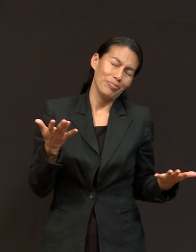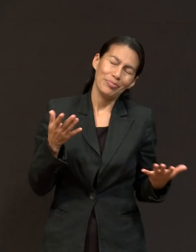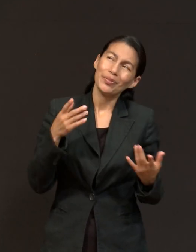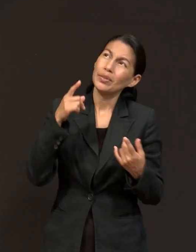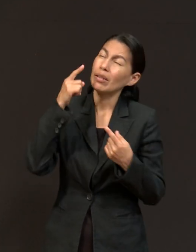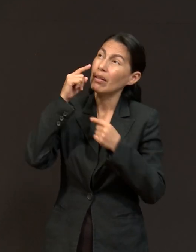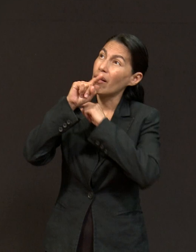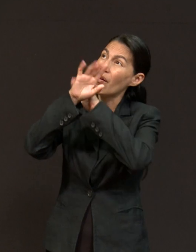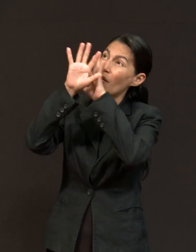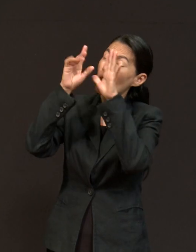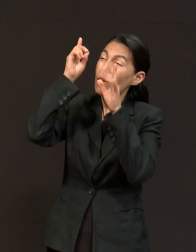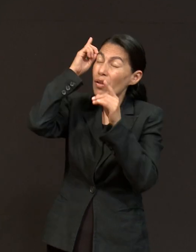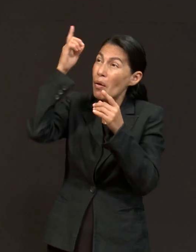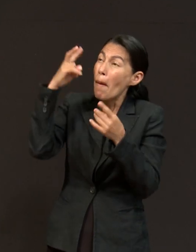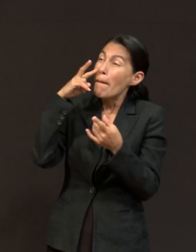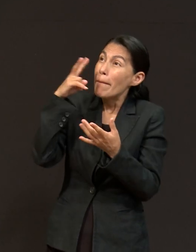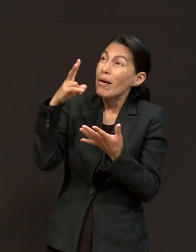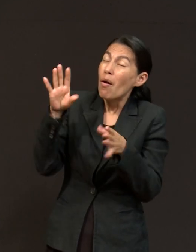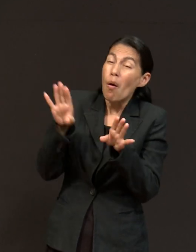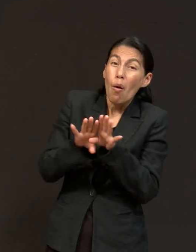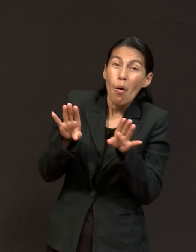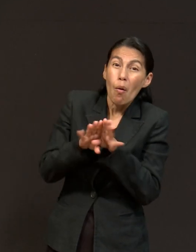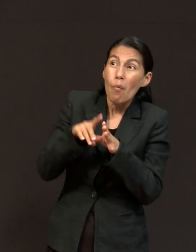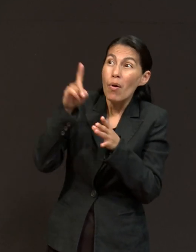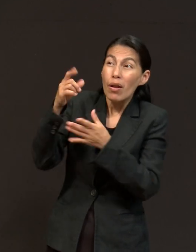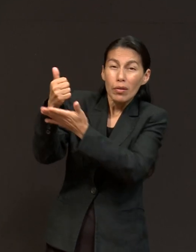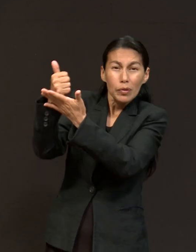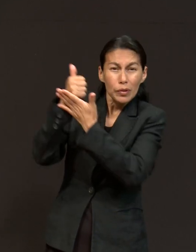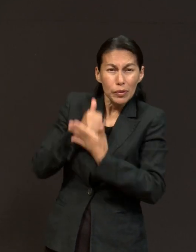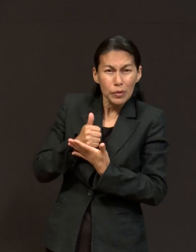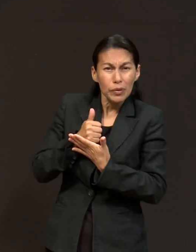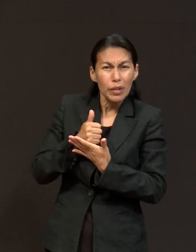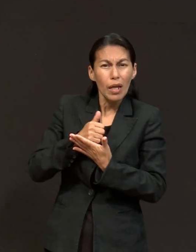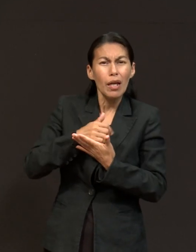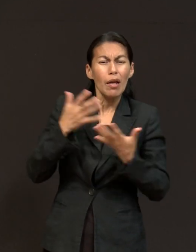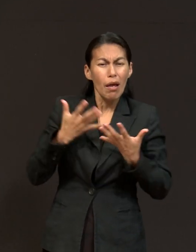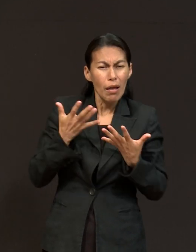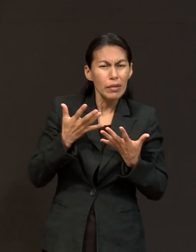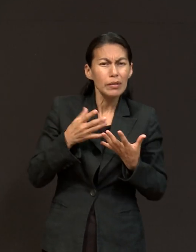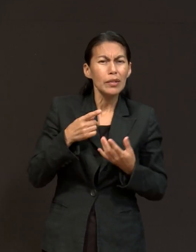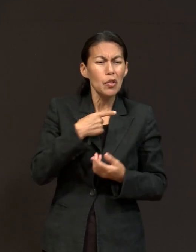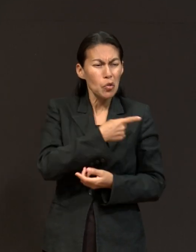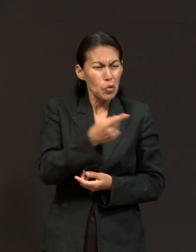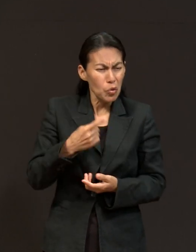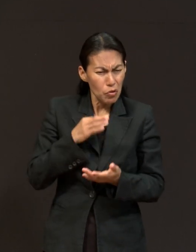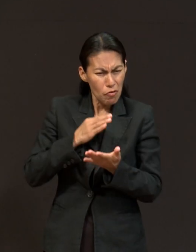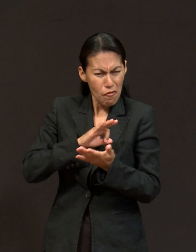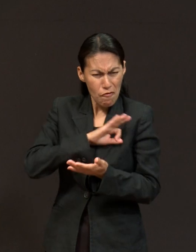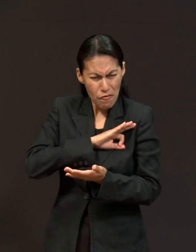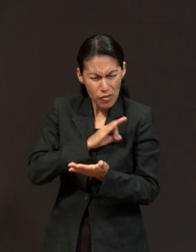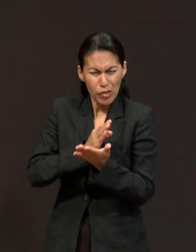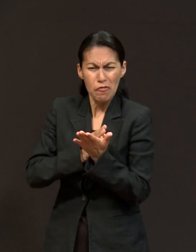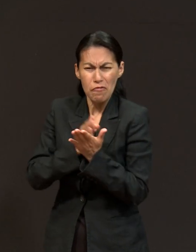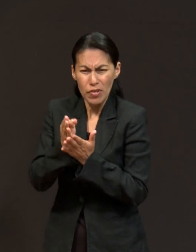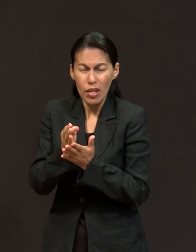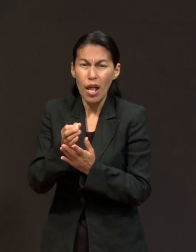de Dios. Nos lleva a la obediencia fiel de la voluntad de Dios, aunque se desplomen los